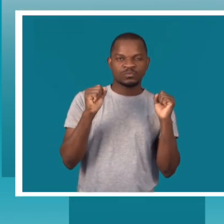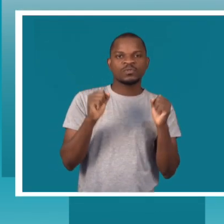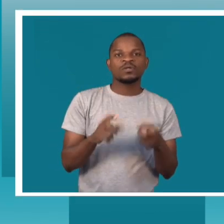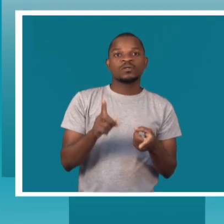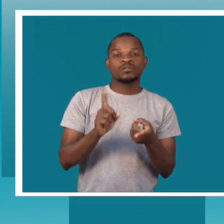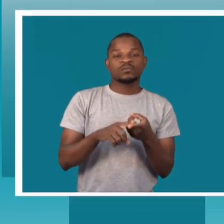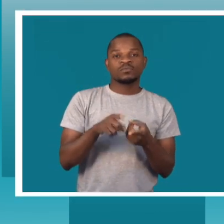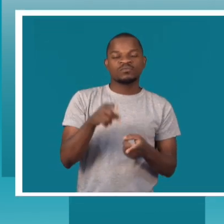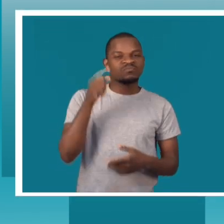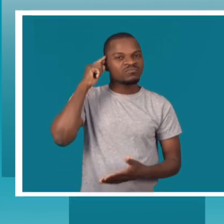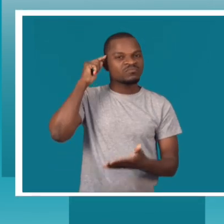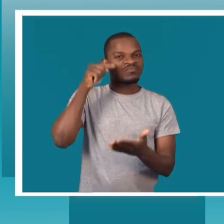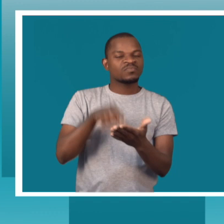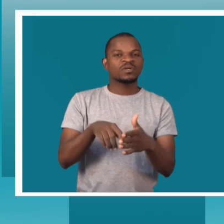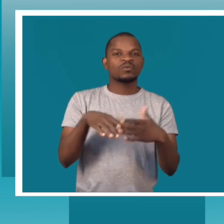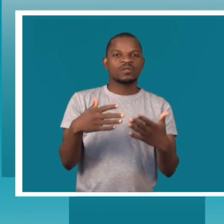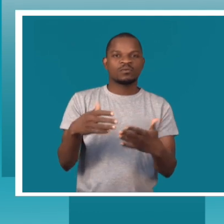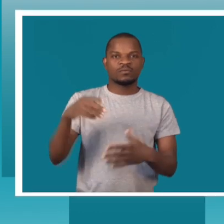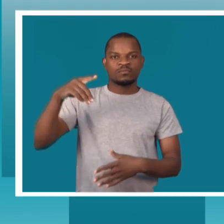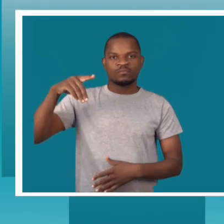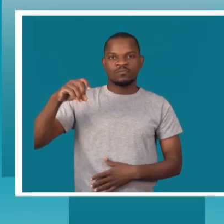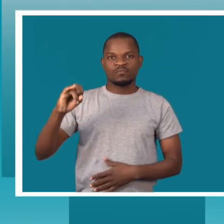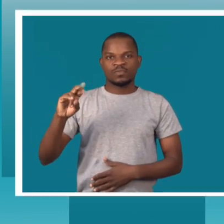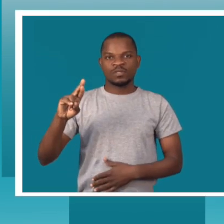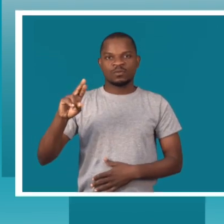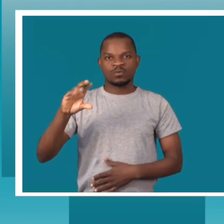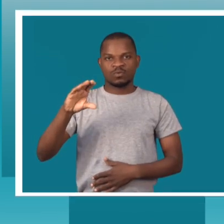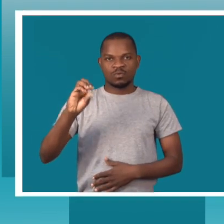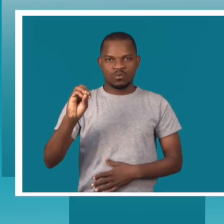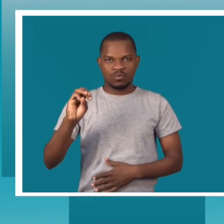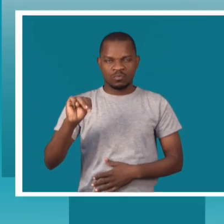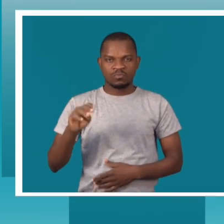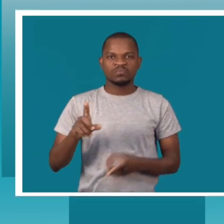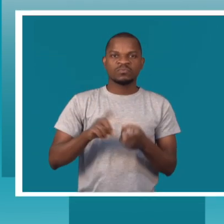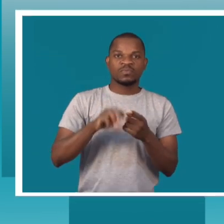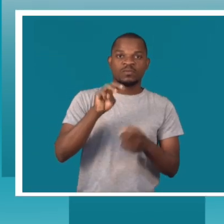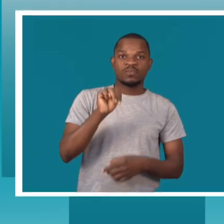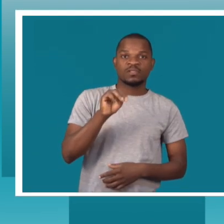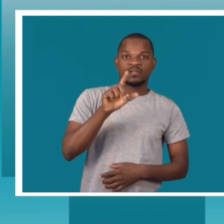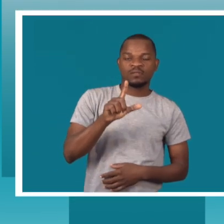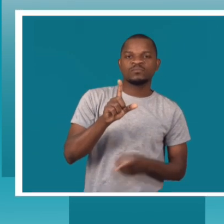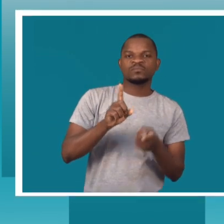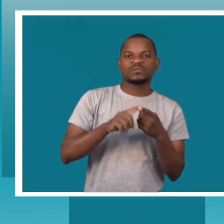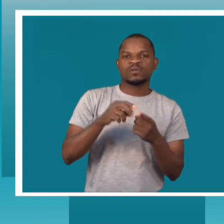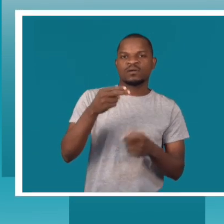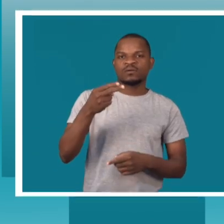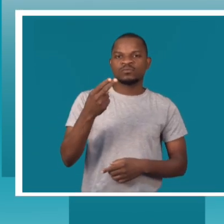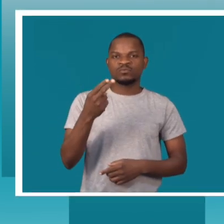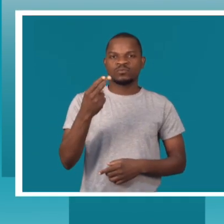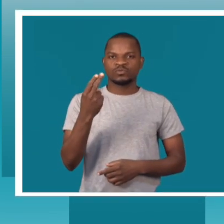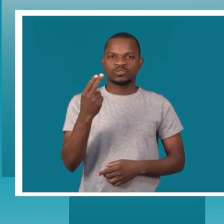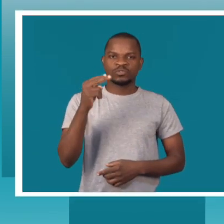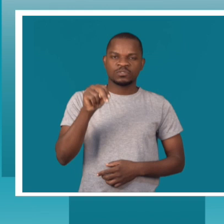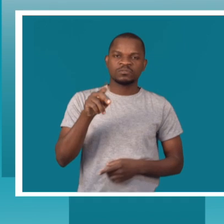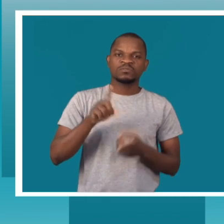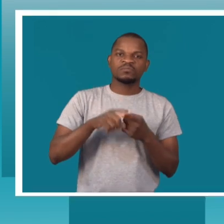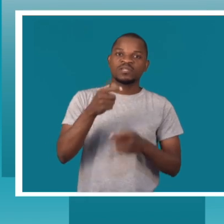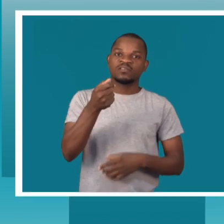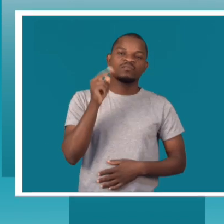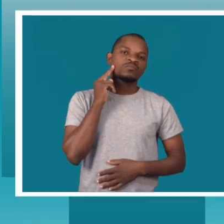reflete o compromisso que o PIRCOM e Media Lab, TV Surdo e H2N têm em reforçar a